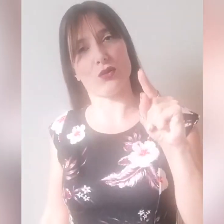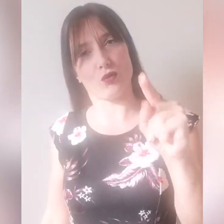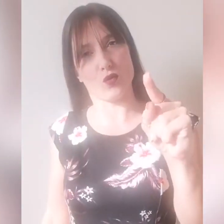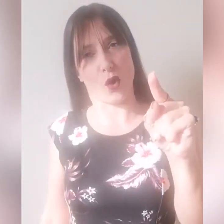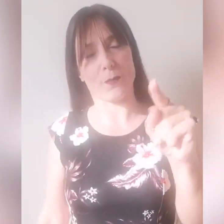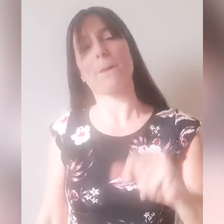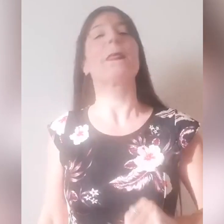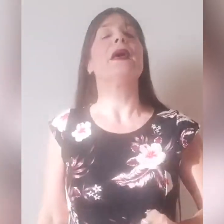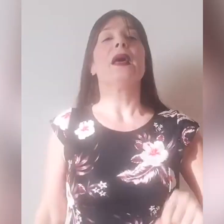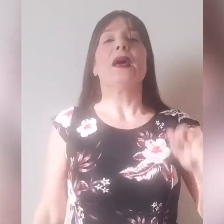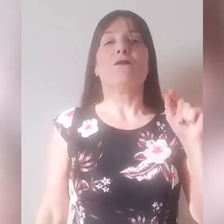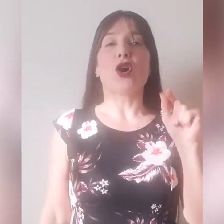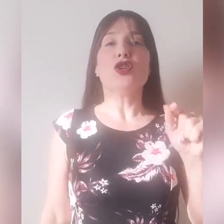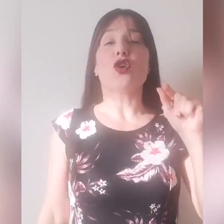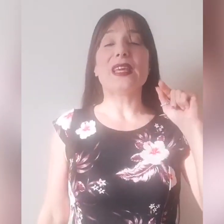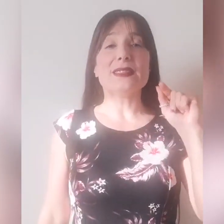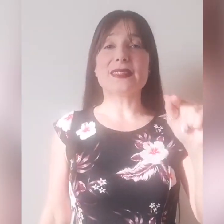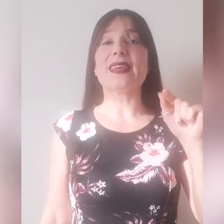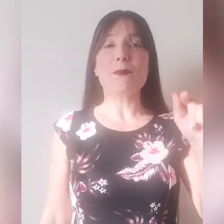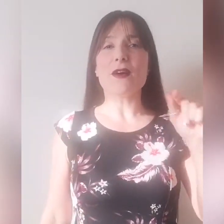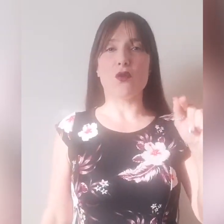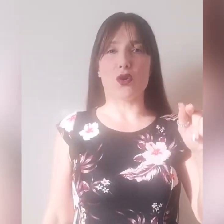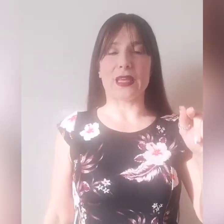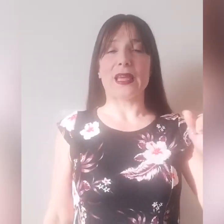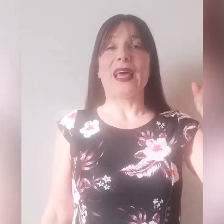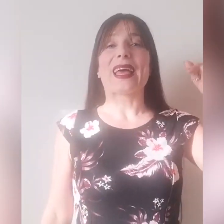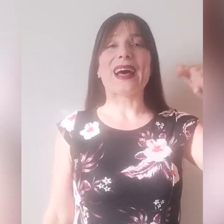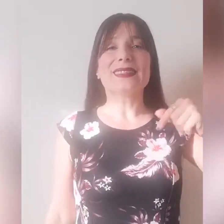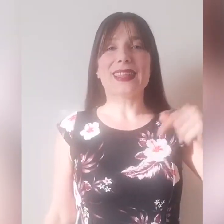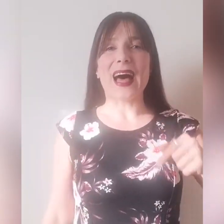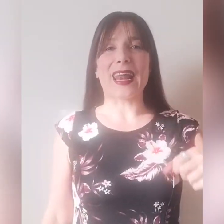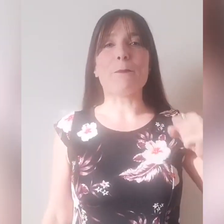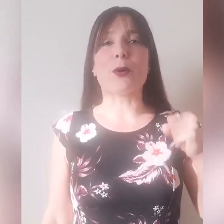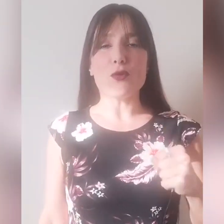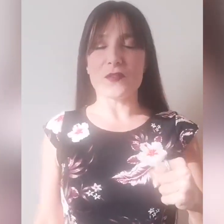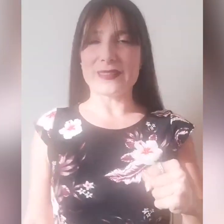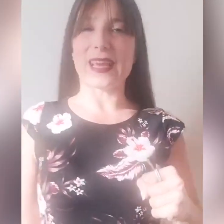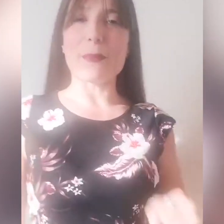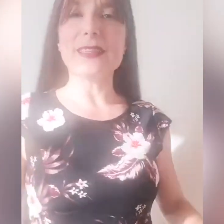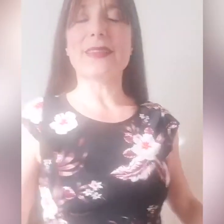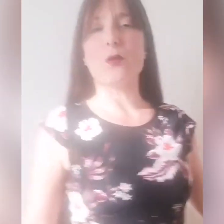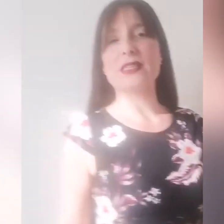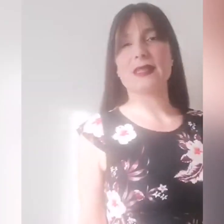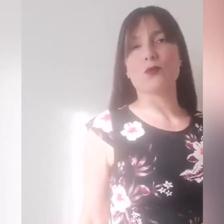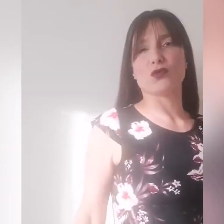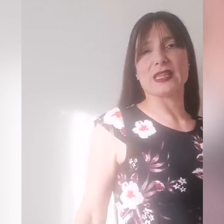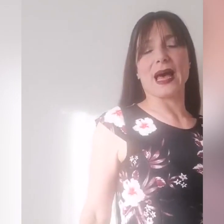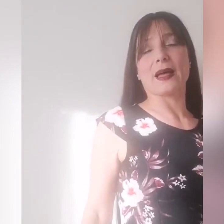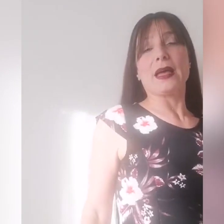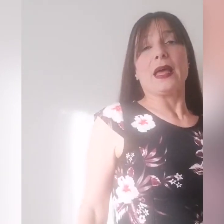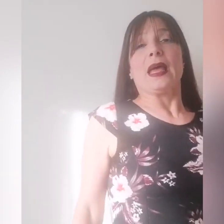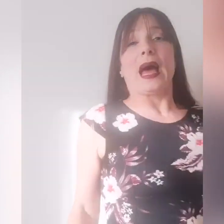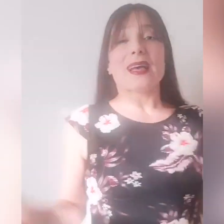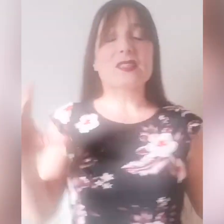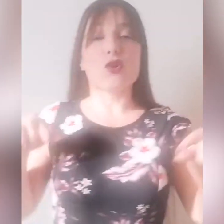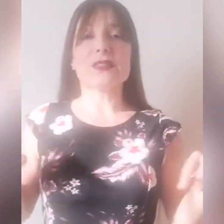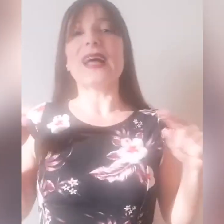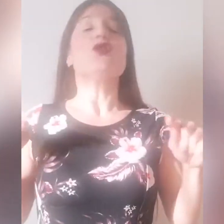è tuo, voglio insieme a voi cantare profeticamente questa musica, ascoltando